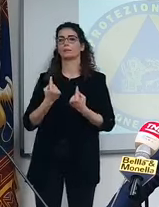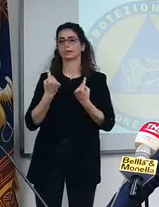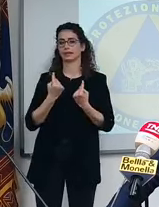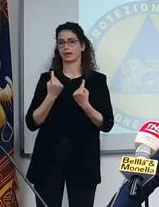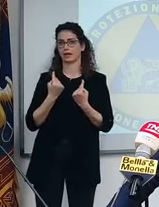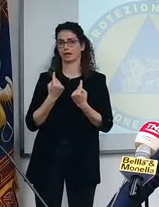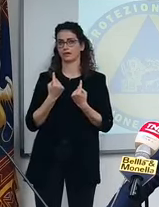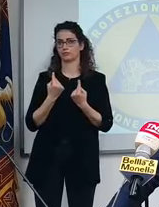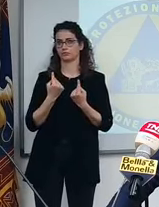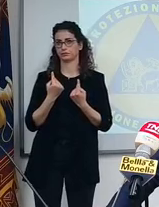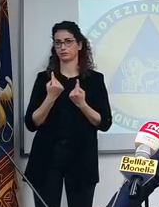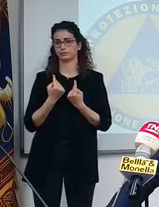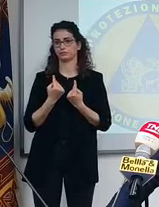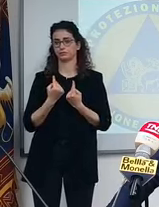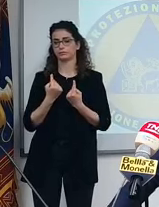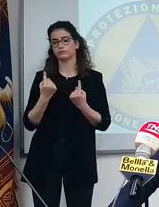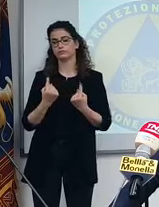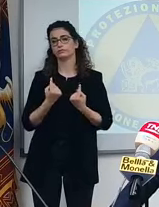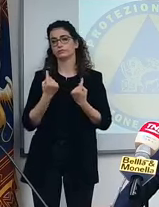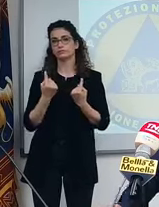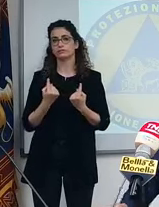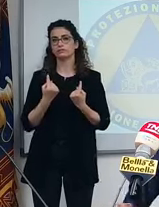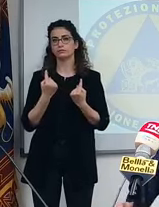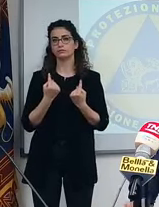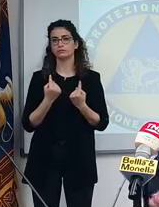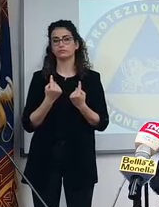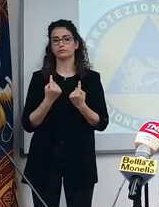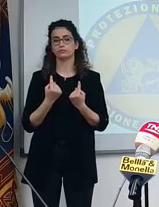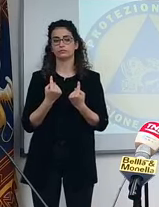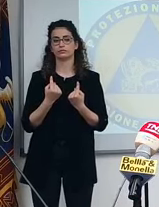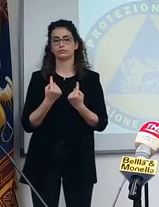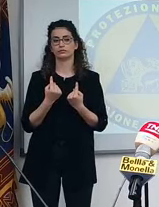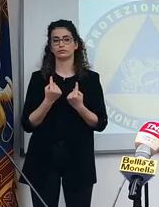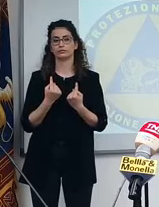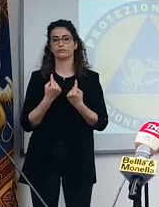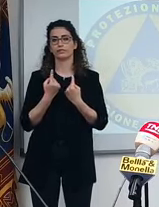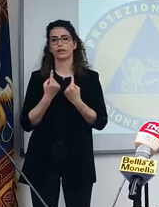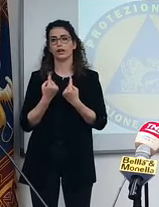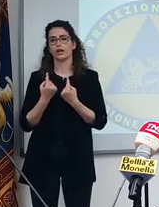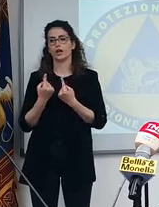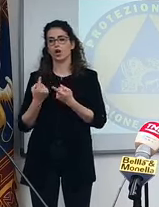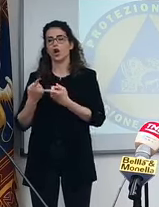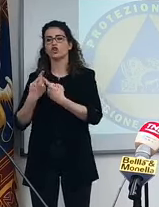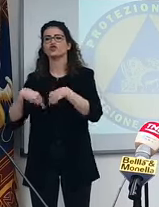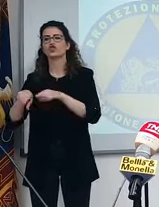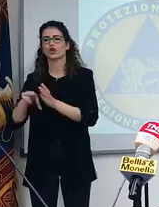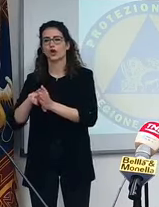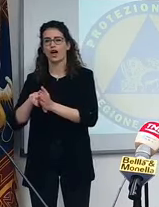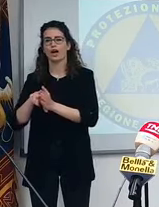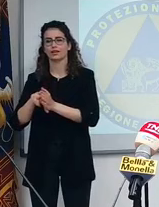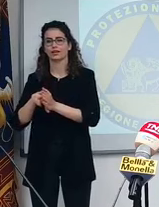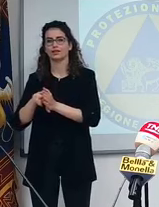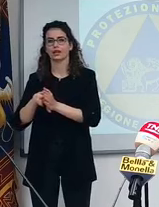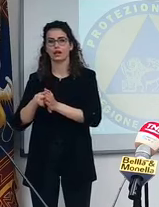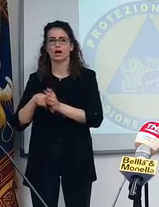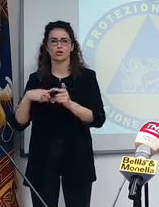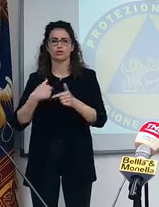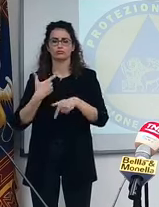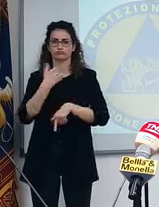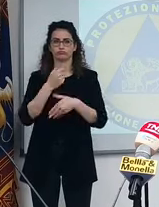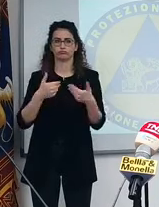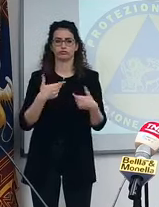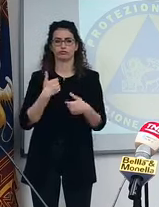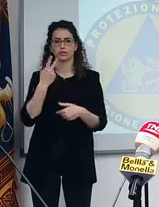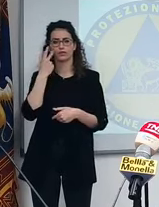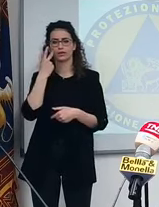ovviamente la circolare, però insomma noi provvederemo le vaccinazioni. Adesso